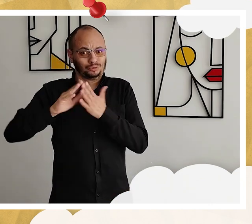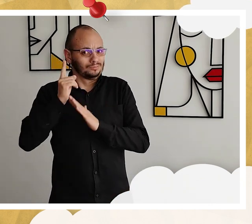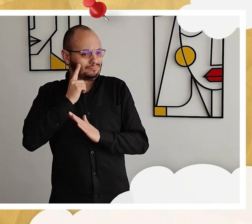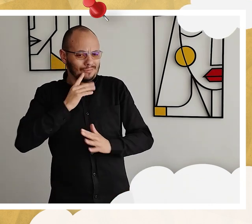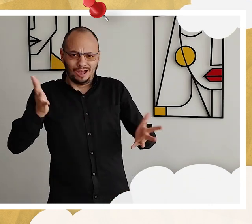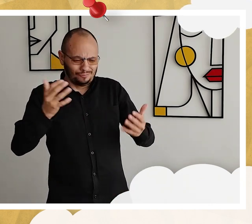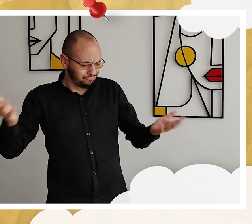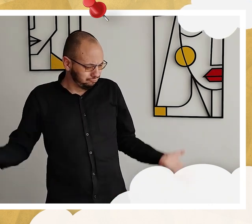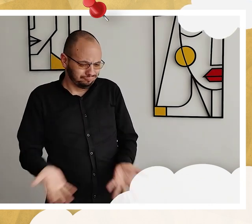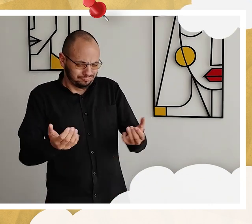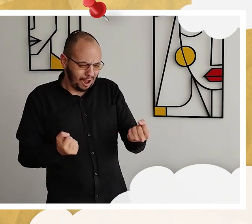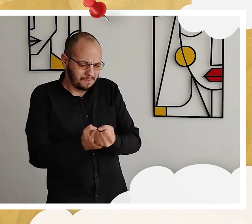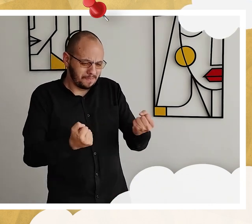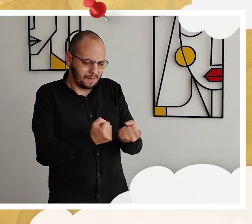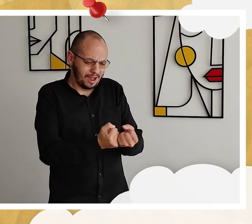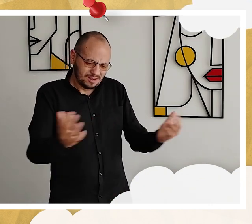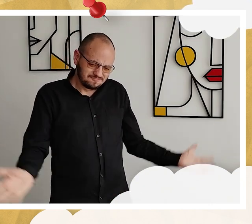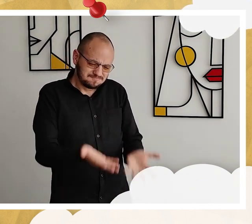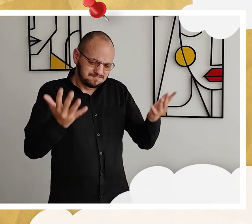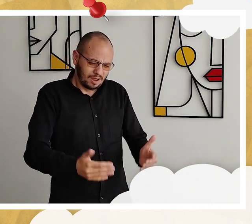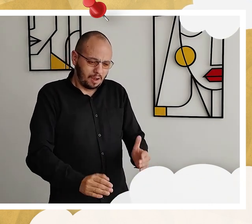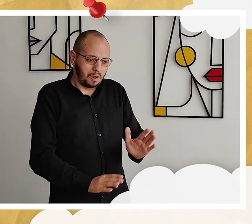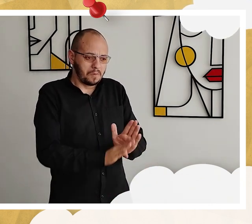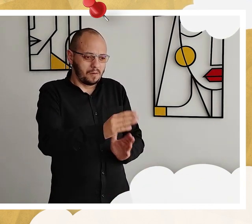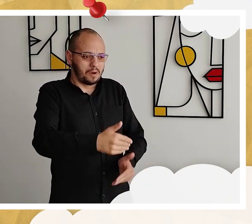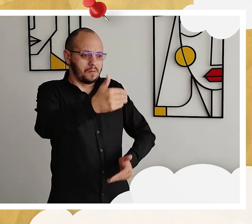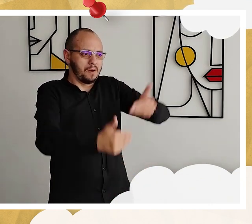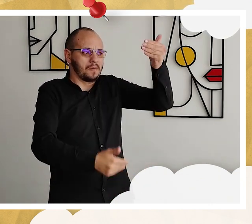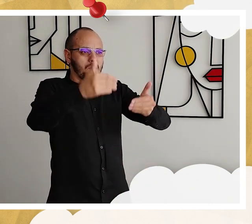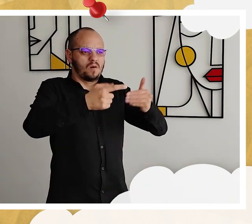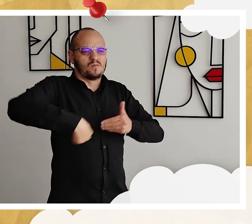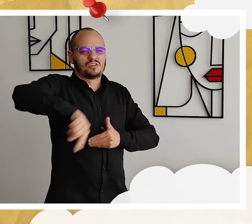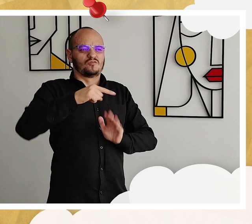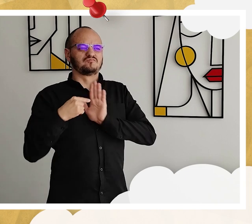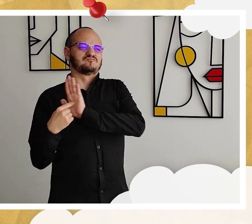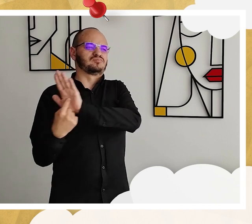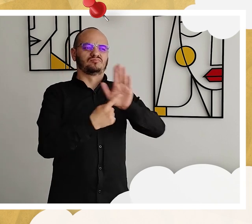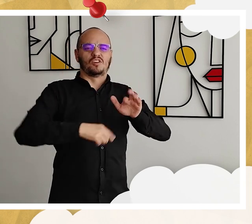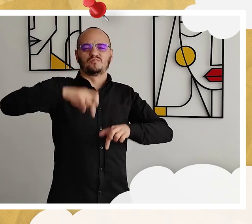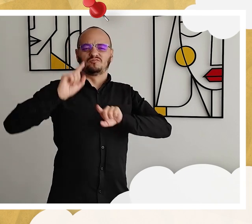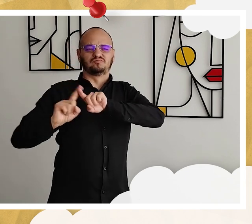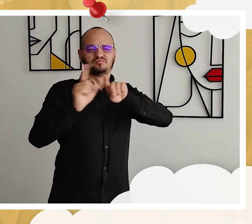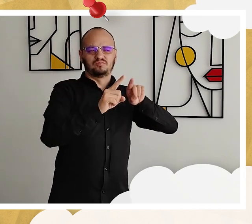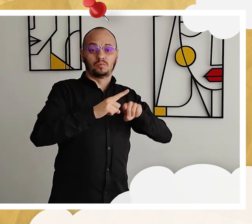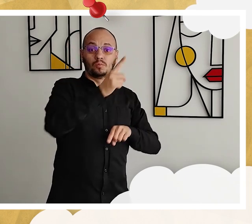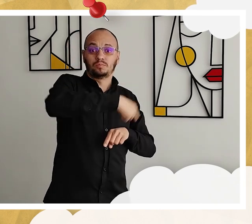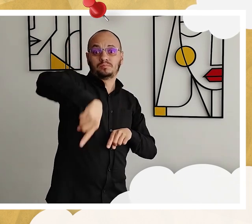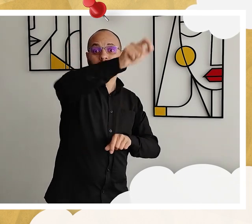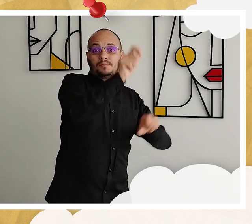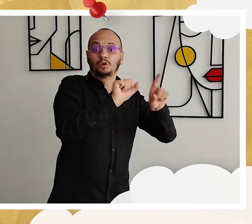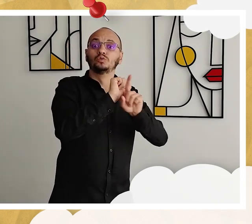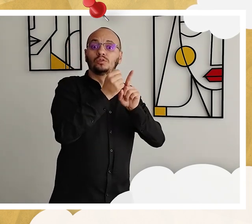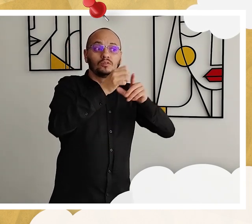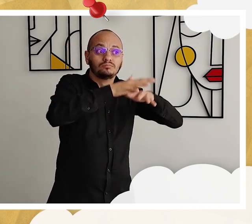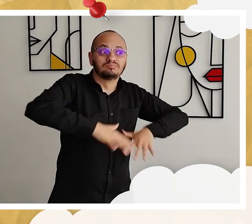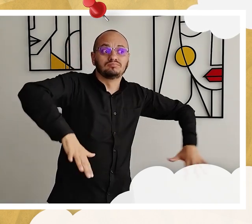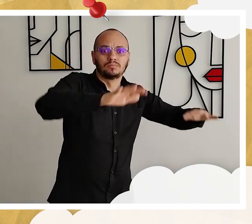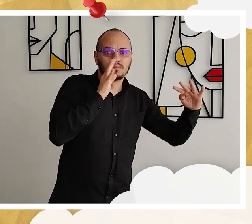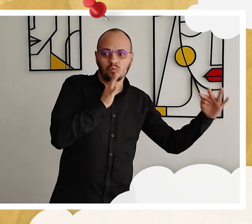unamos Y nos motivemos para desempeñarnos en distintas profesiones Y que la sociedad reconozca en la comunidad sorda